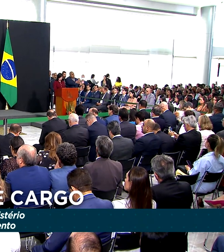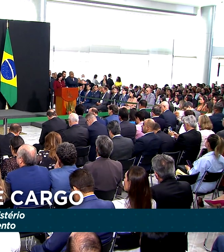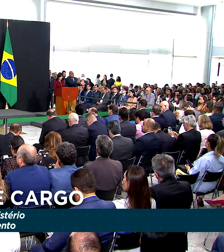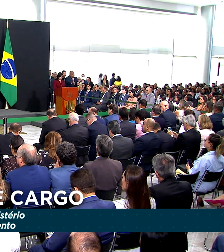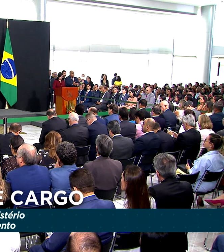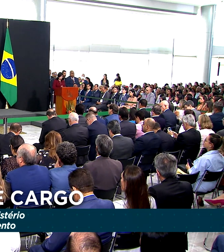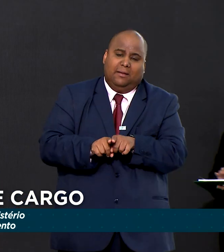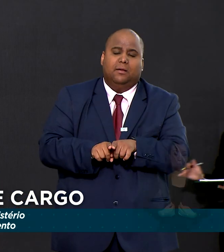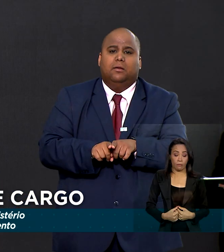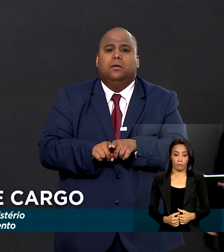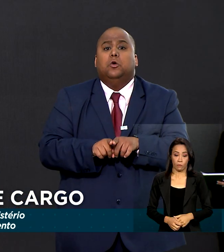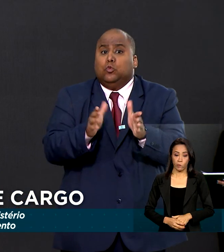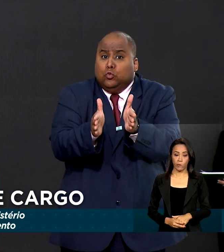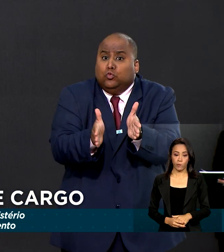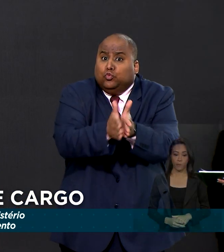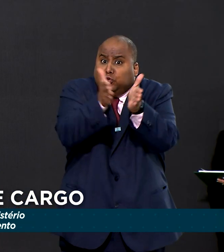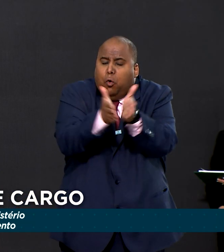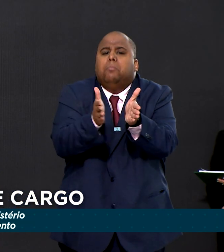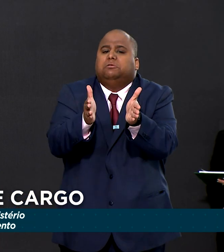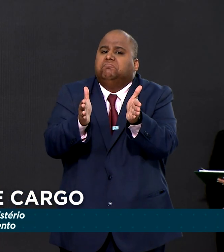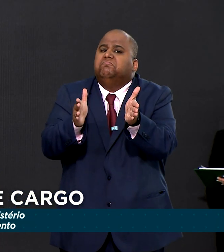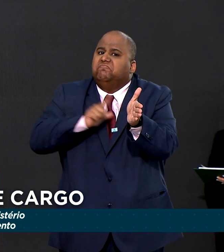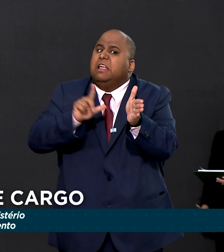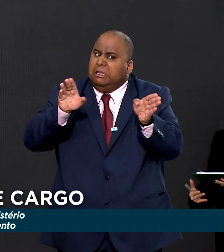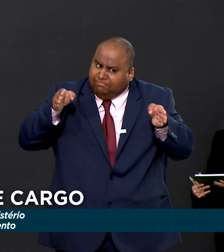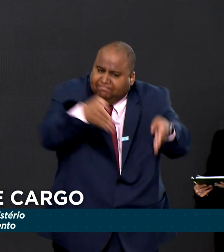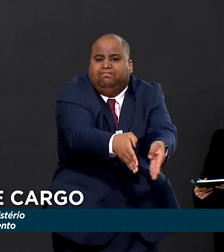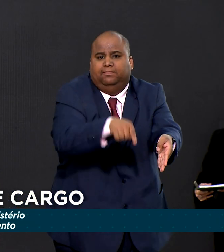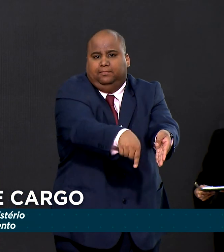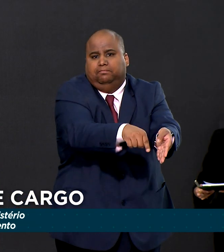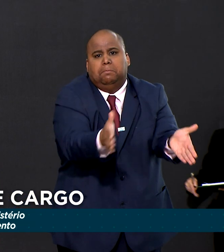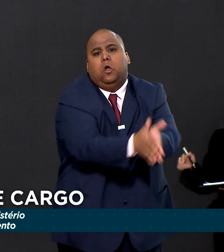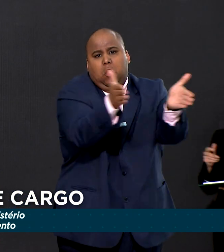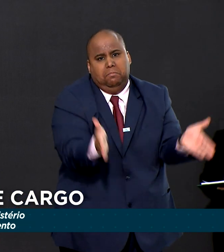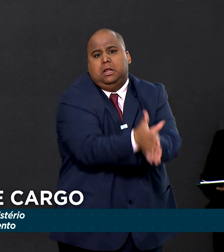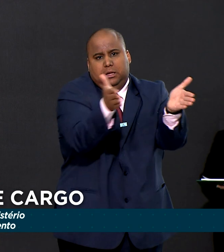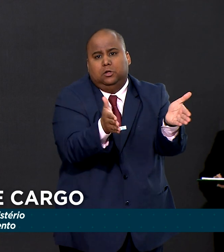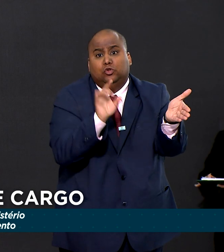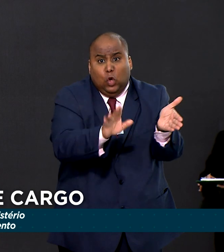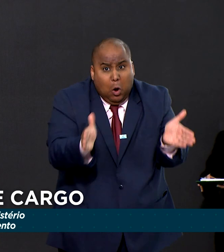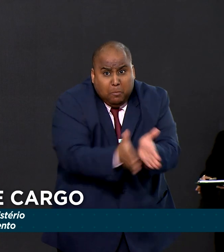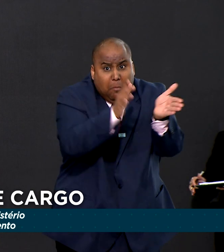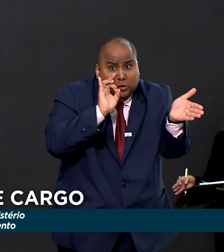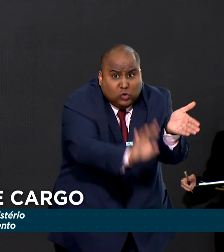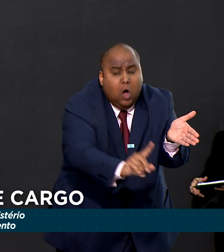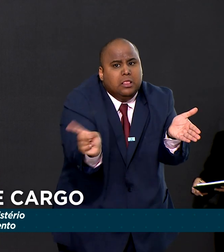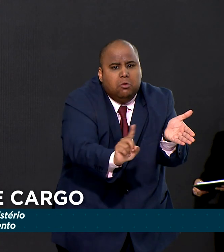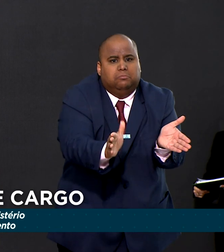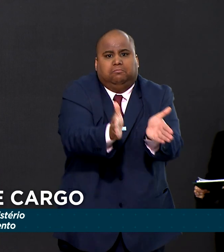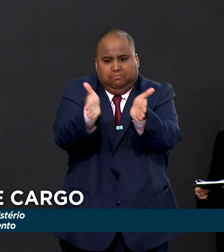no orçamento. Os pobres estarão prioritariamente no orçamento público, mas não apenas eles. A primeira